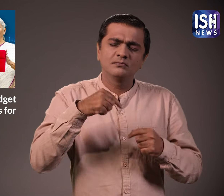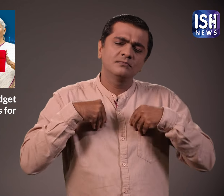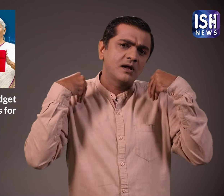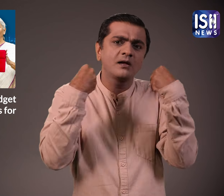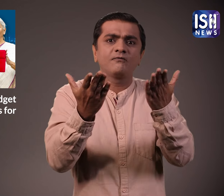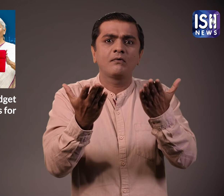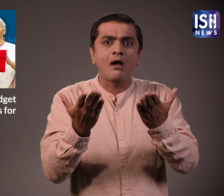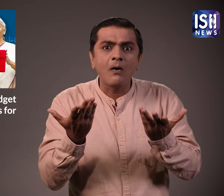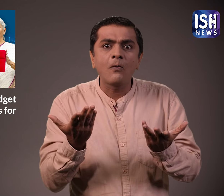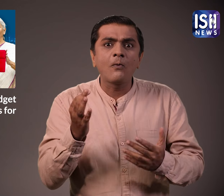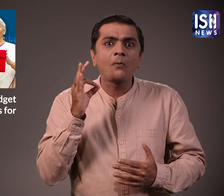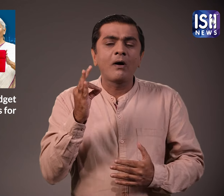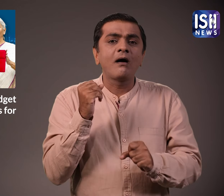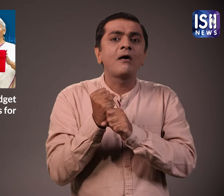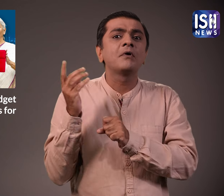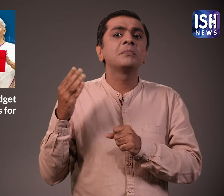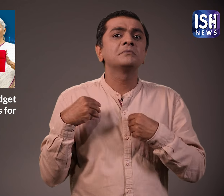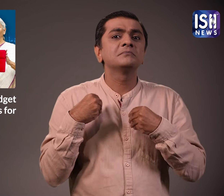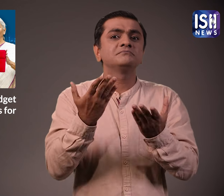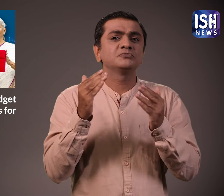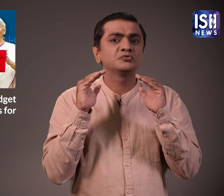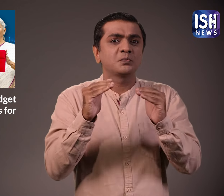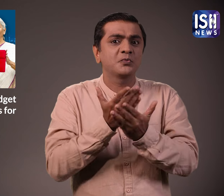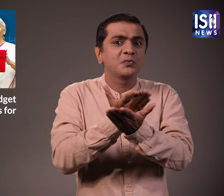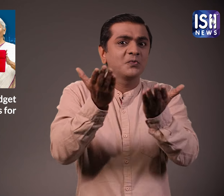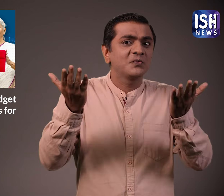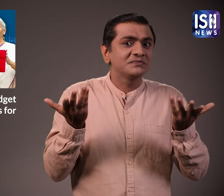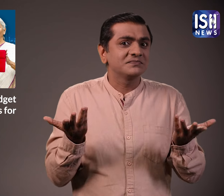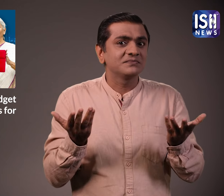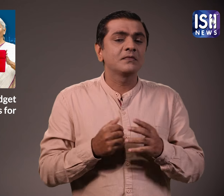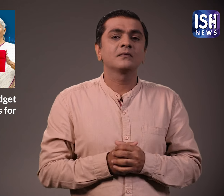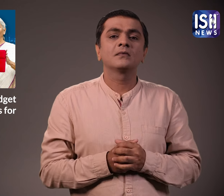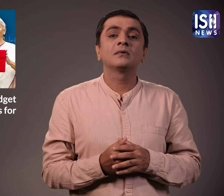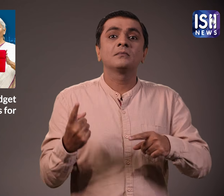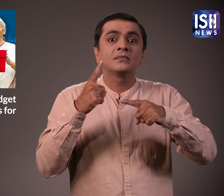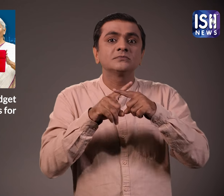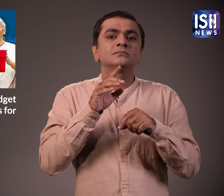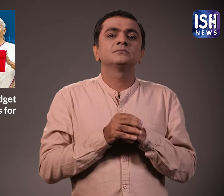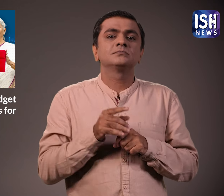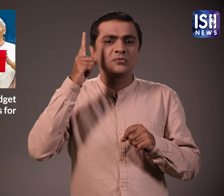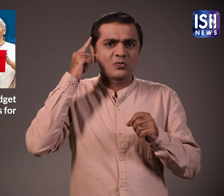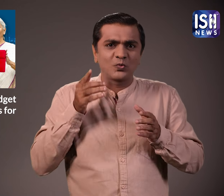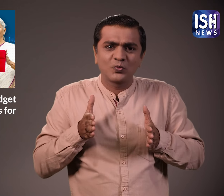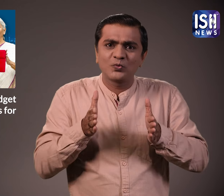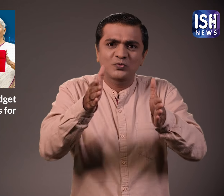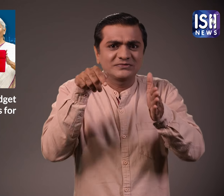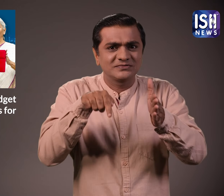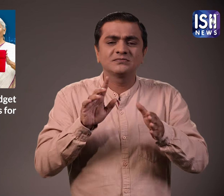होम लोन योजनाओं पर ब्याज सबसिटी देने का भी प्रस्ताव रखा है इसने इन शहरों में 100